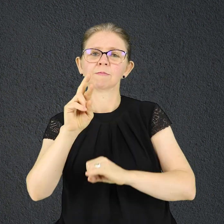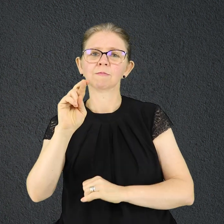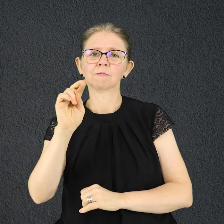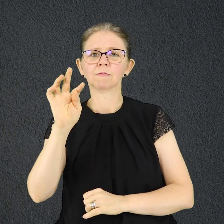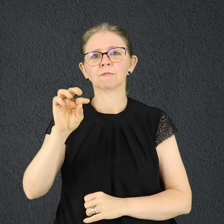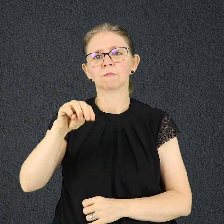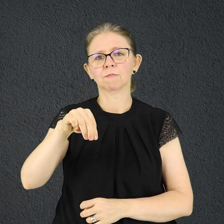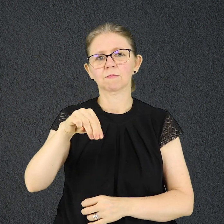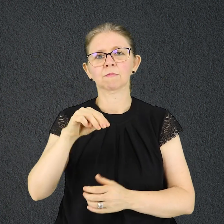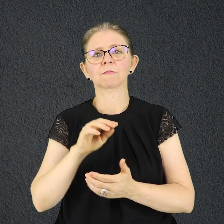barra 2